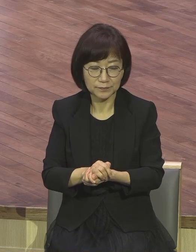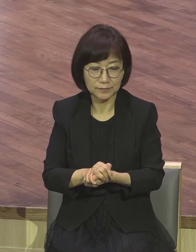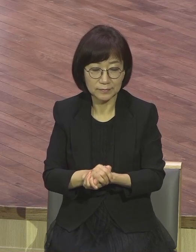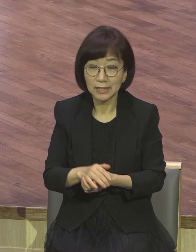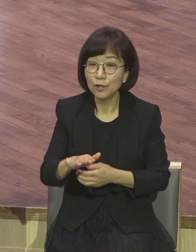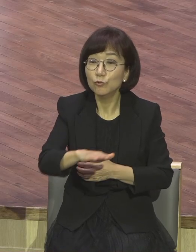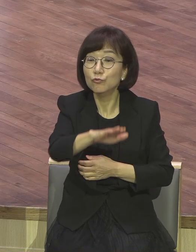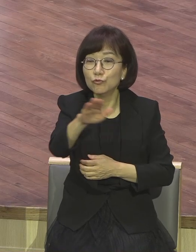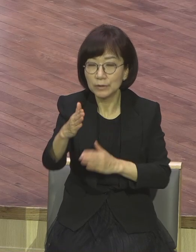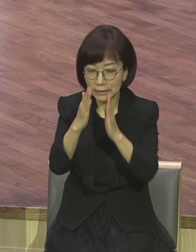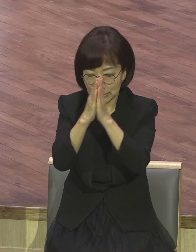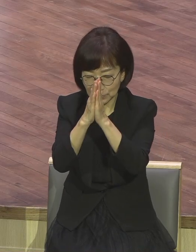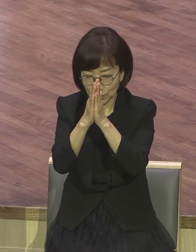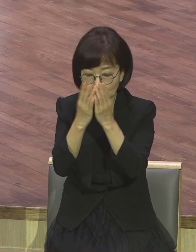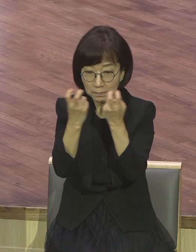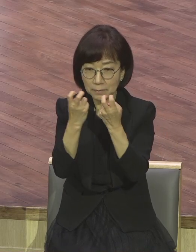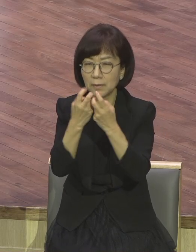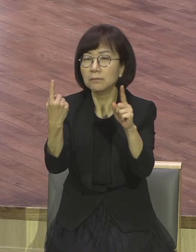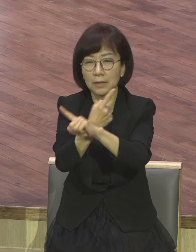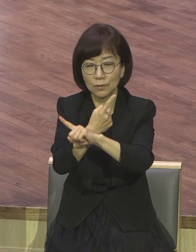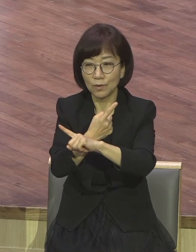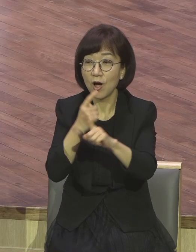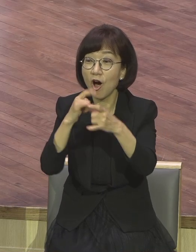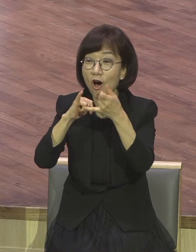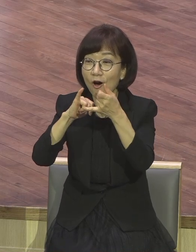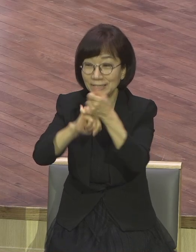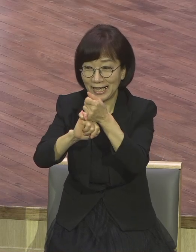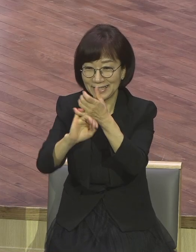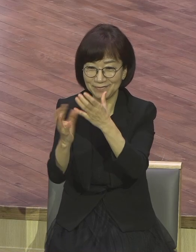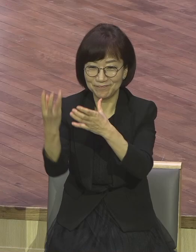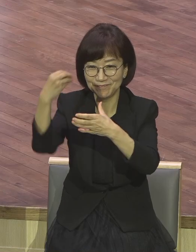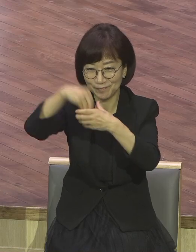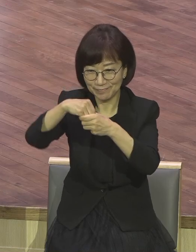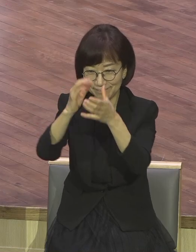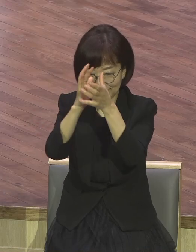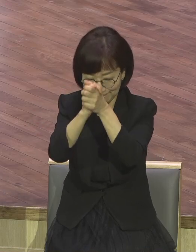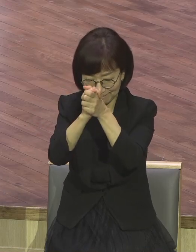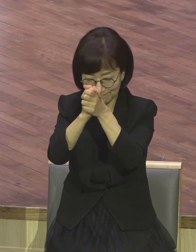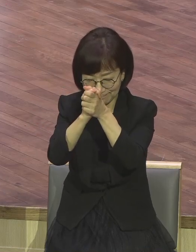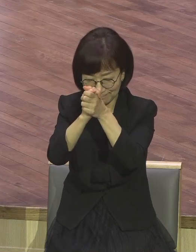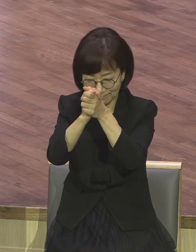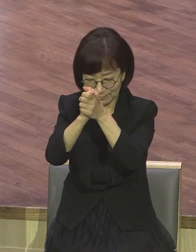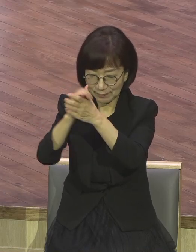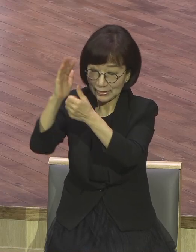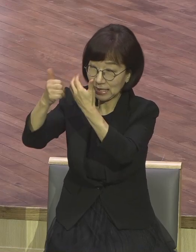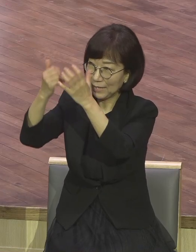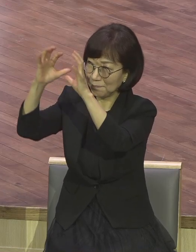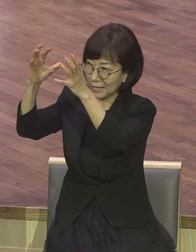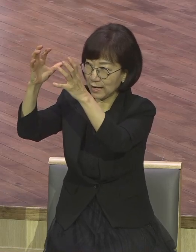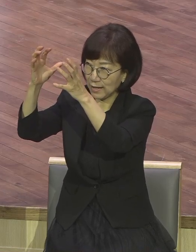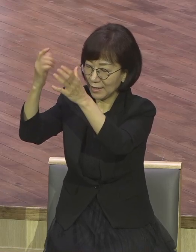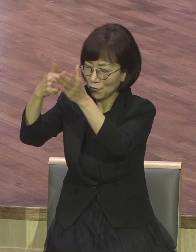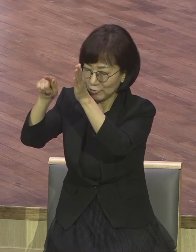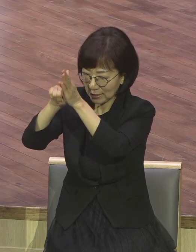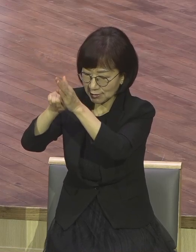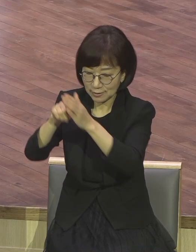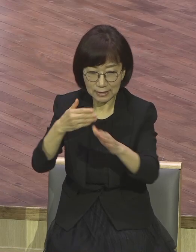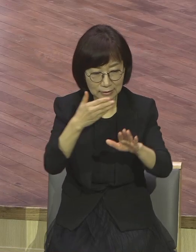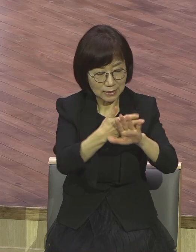우리는 뭐요? 언약 기도해야 됩니다. 언약 기도 그 나라와 그 의리를 위해서 다른 영혼을 위해서 맞교인 직붐을 위해서 현장을 위해서